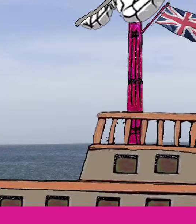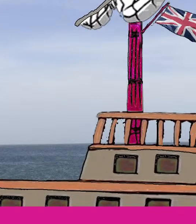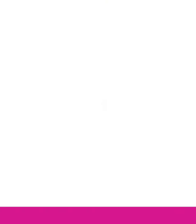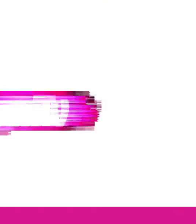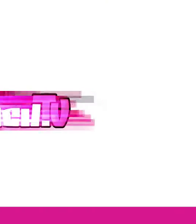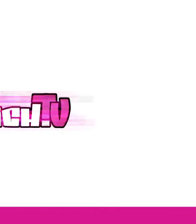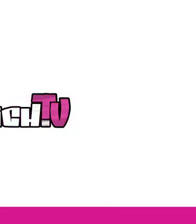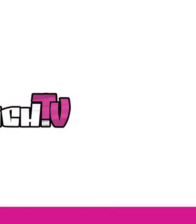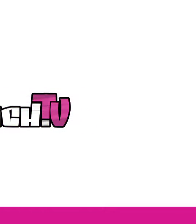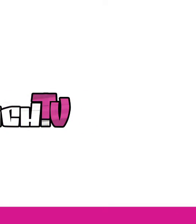Das war mit der Schlagungen.